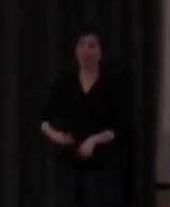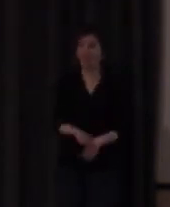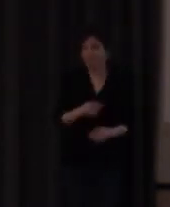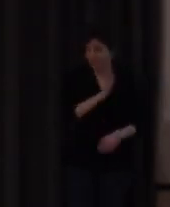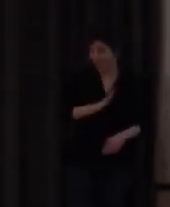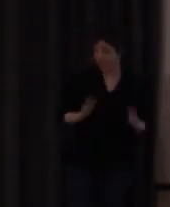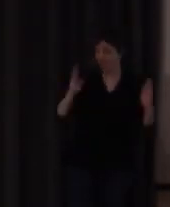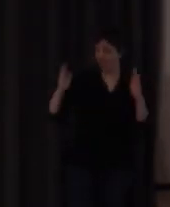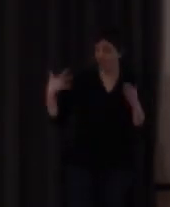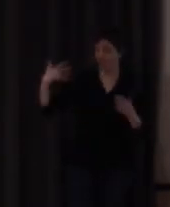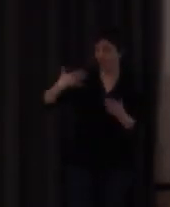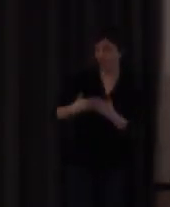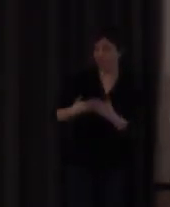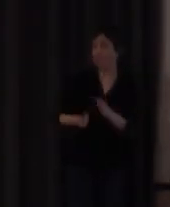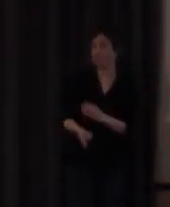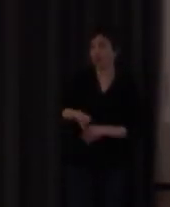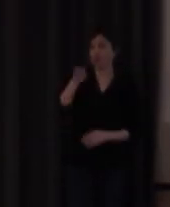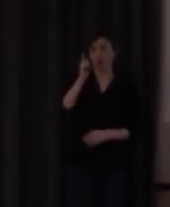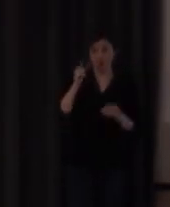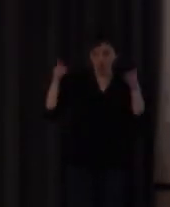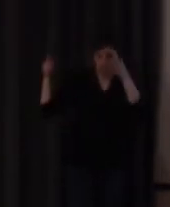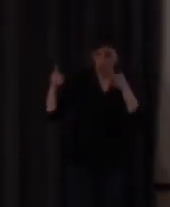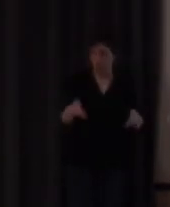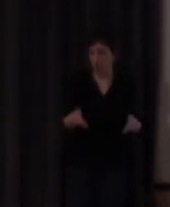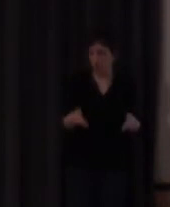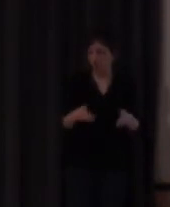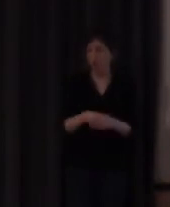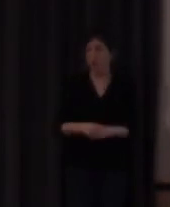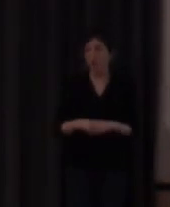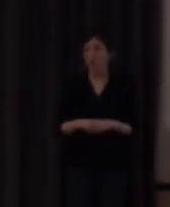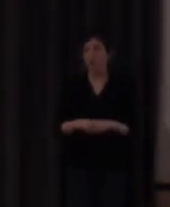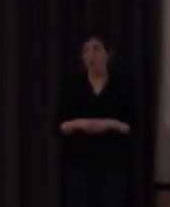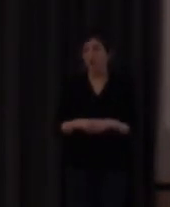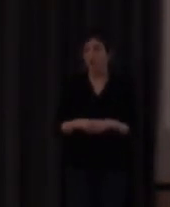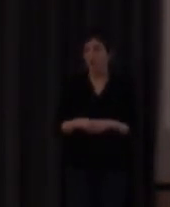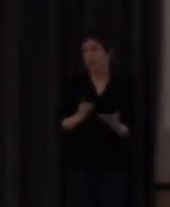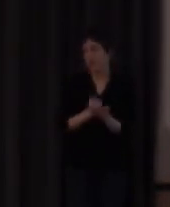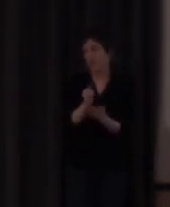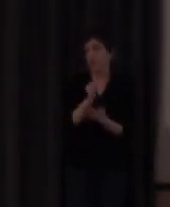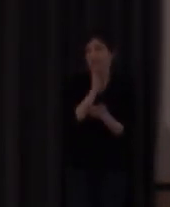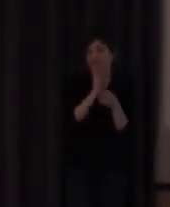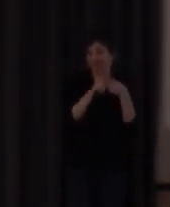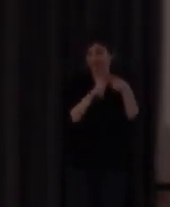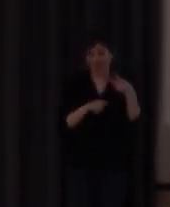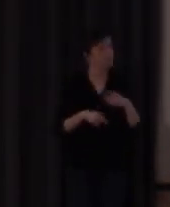impartiendo en esas materias bien